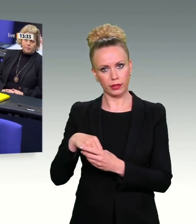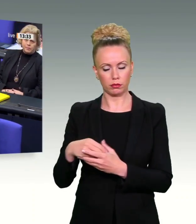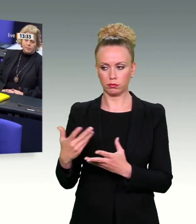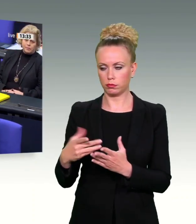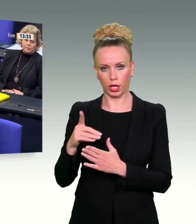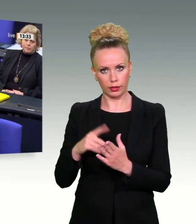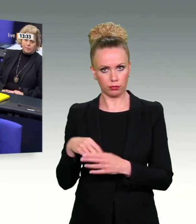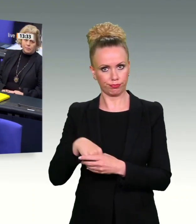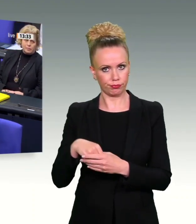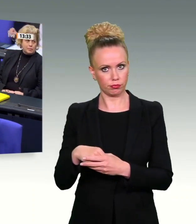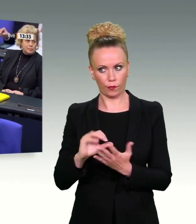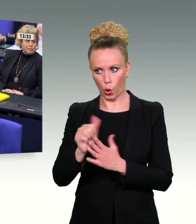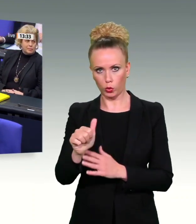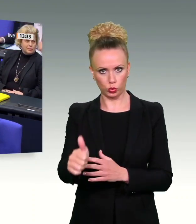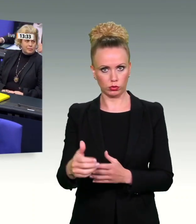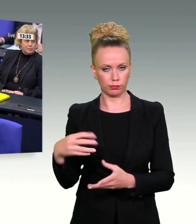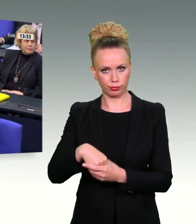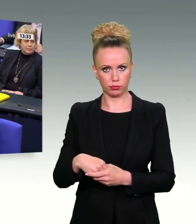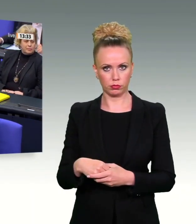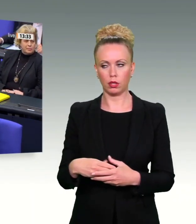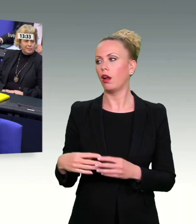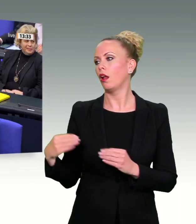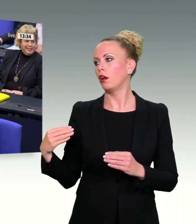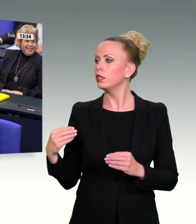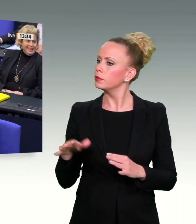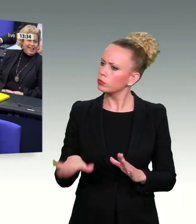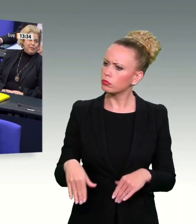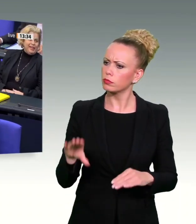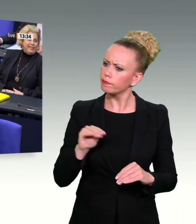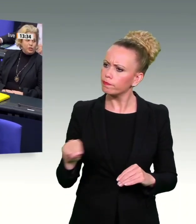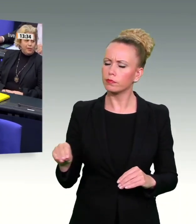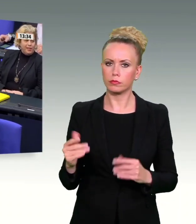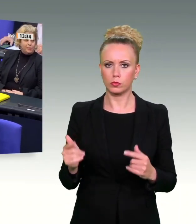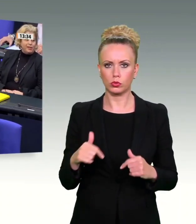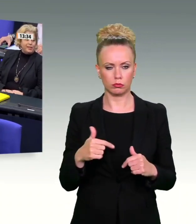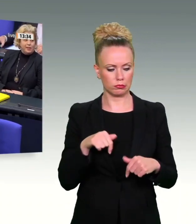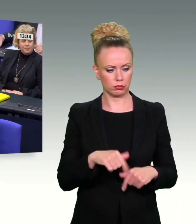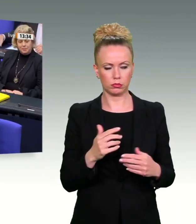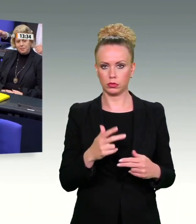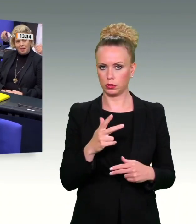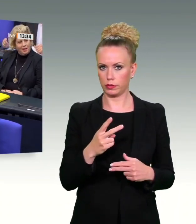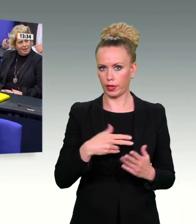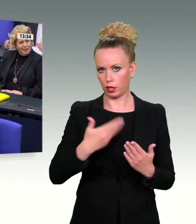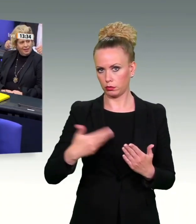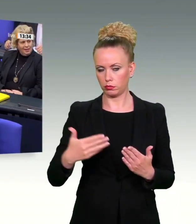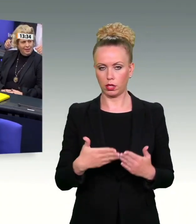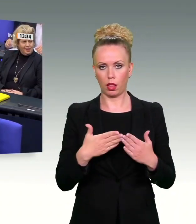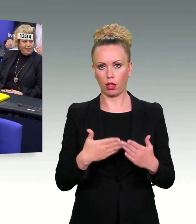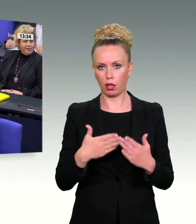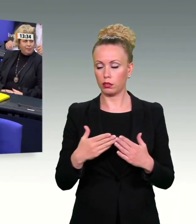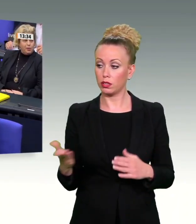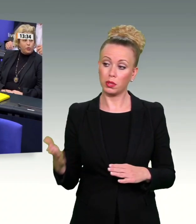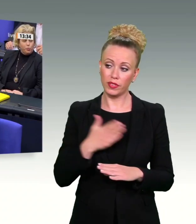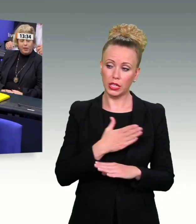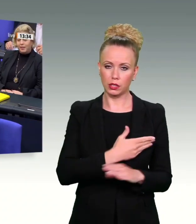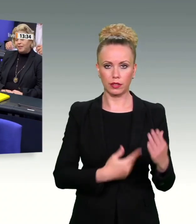erfinden. Jetzt müssen Sie auch mal zuhören, wenn Sie die ganze Zeit auf zwei Seiten vortragen. Aus der Vorratsdatenspeicherung haben Sie in der Vergangenheit einmal